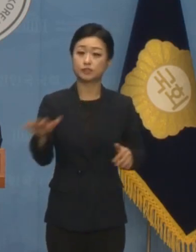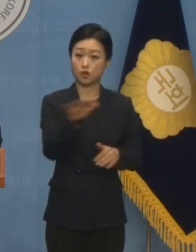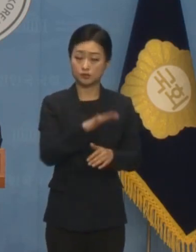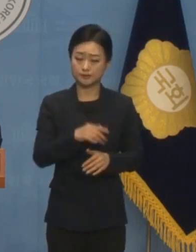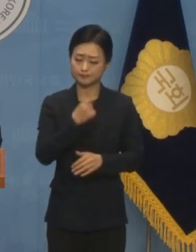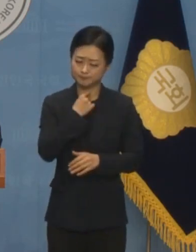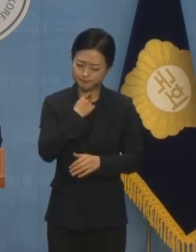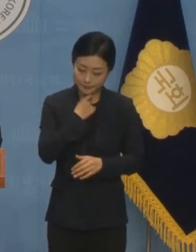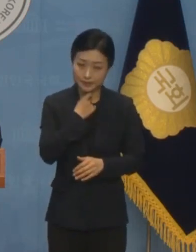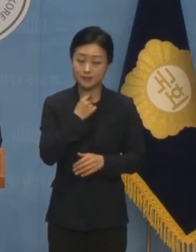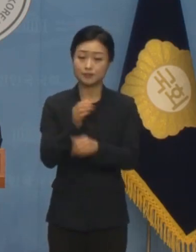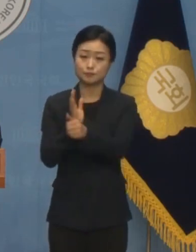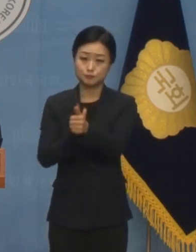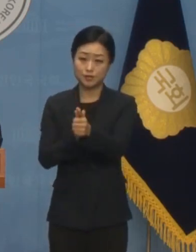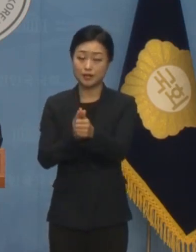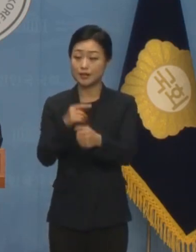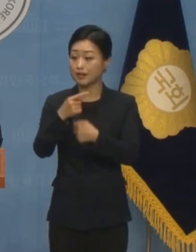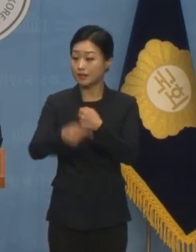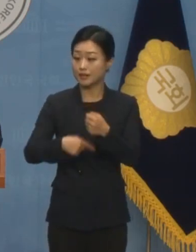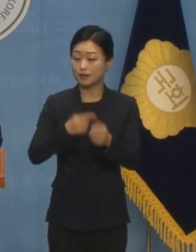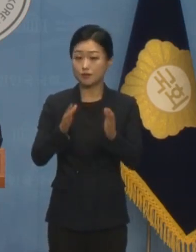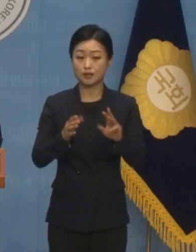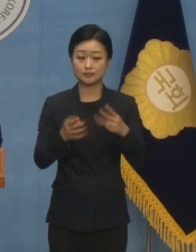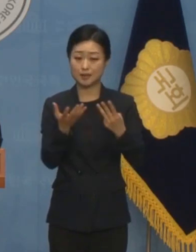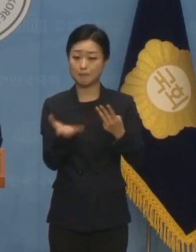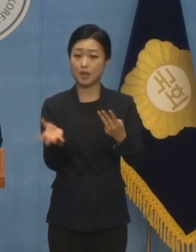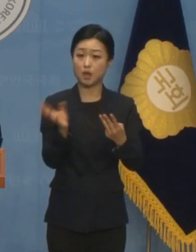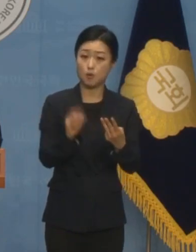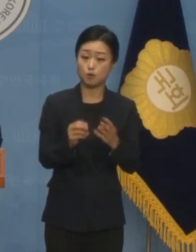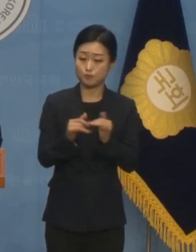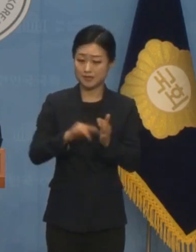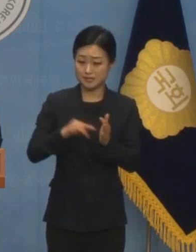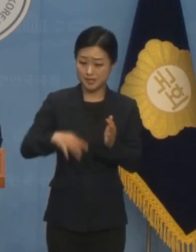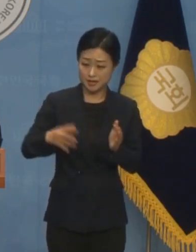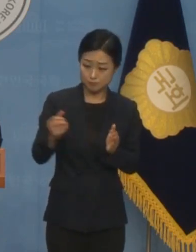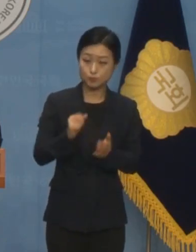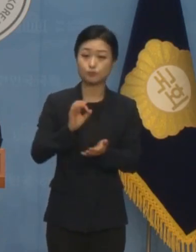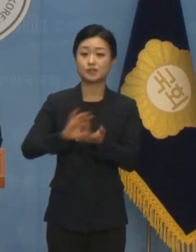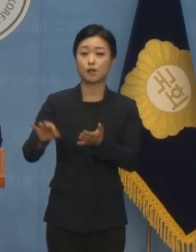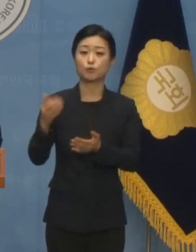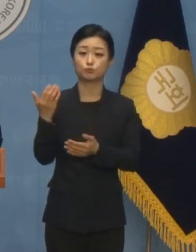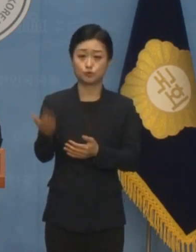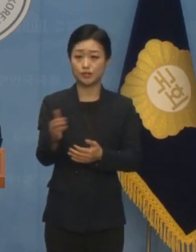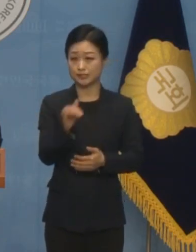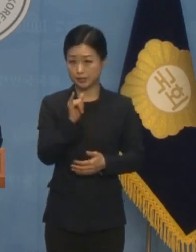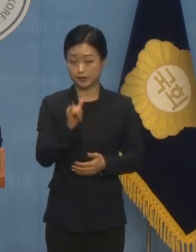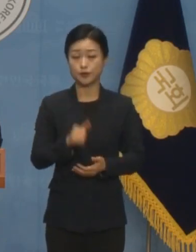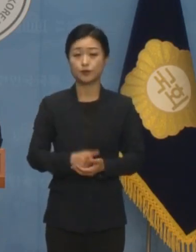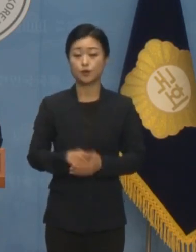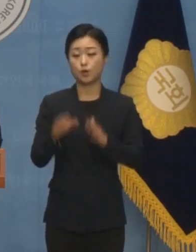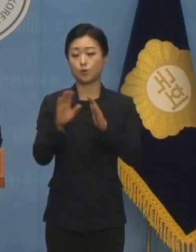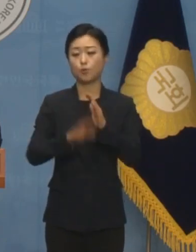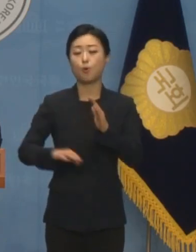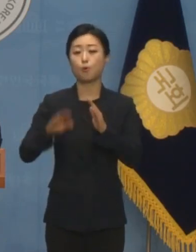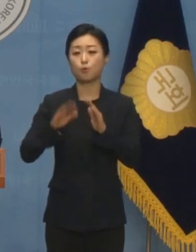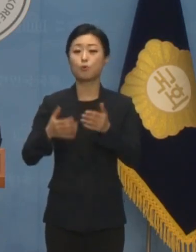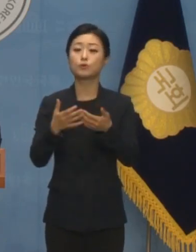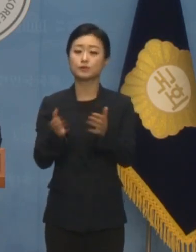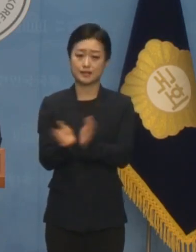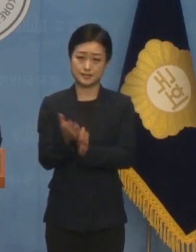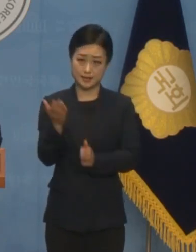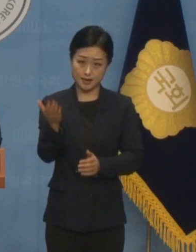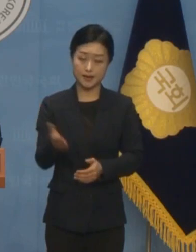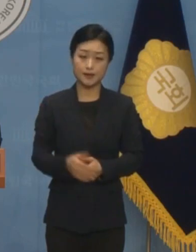염원을 담아 연간 300억 원의 국민 세금도 투입되고 운영되는 공적 단체입니다